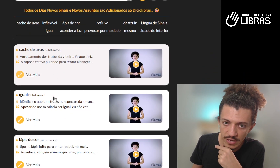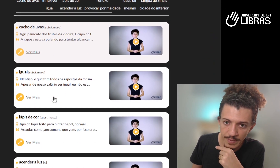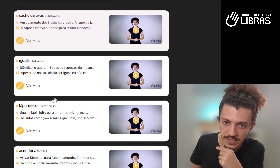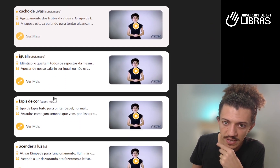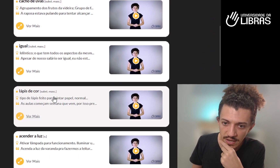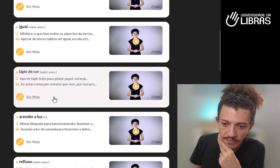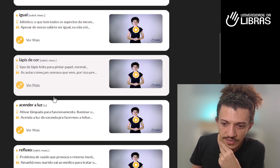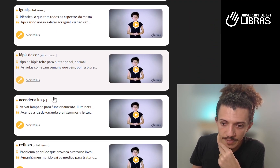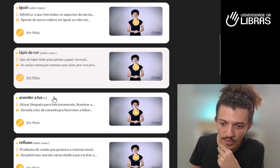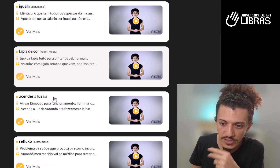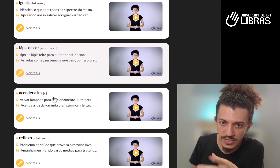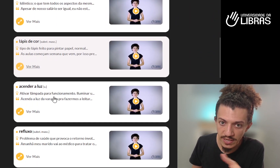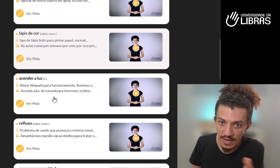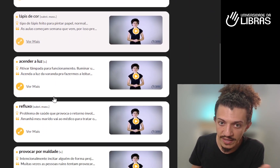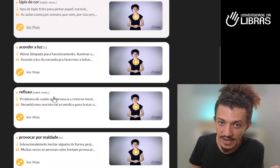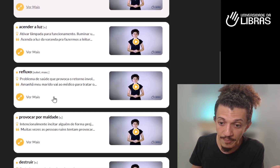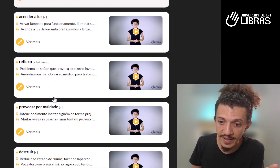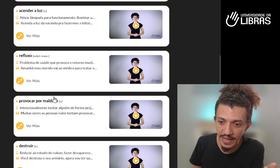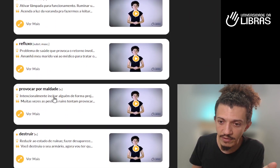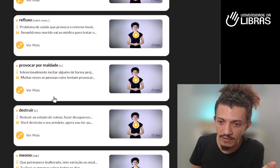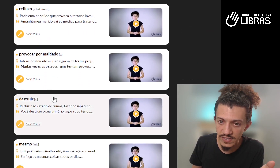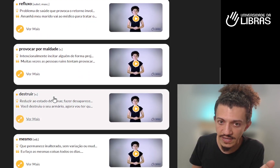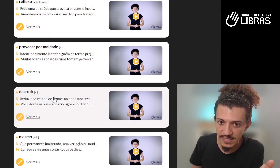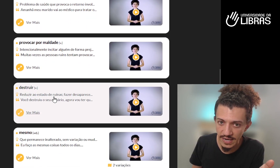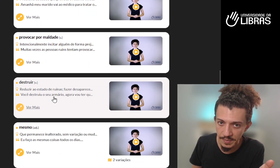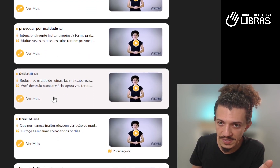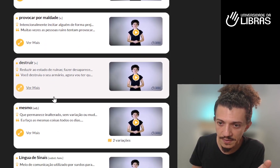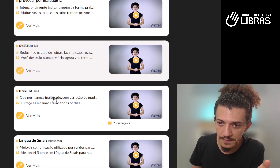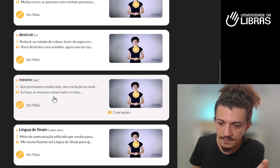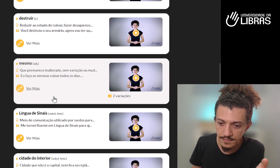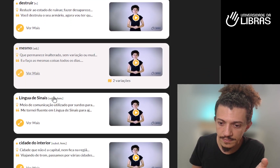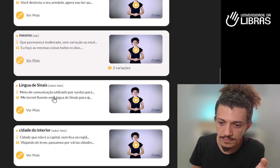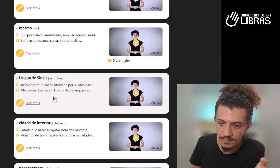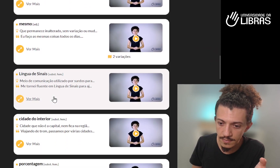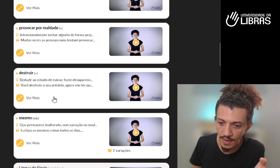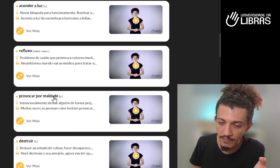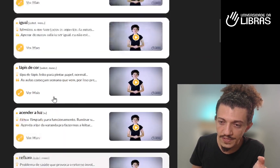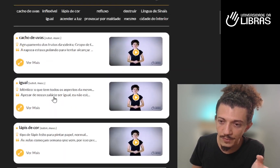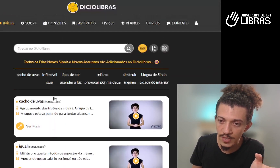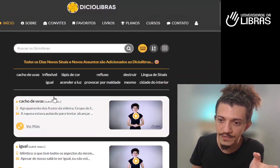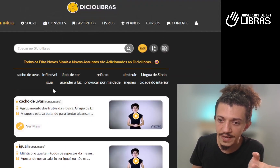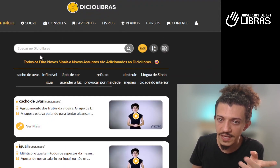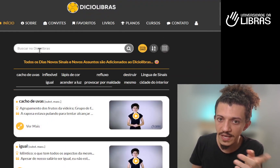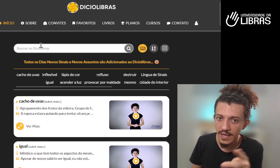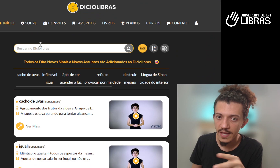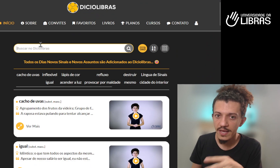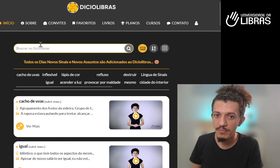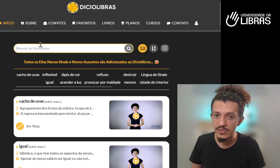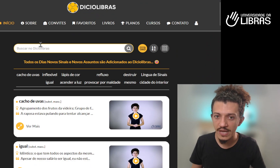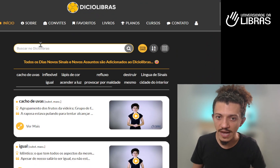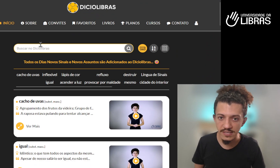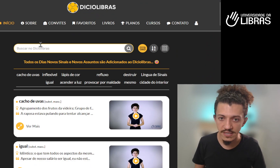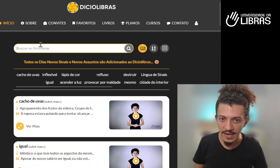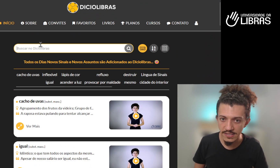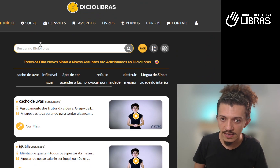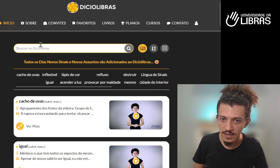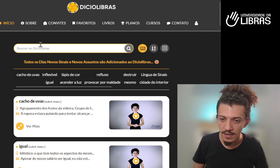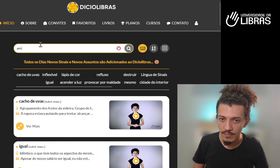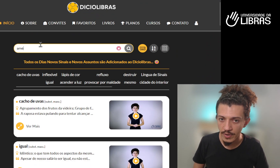Libras você pode ir aprendendo novos sinais da Libras você pode vir aqui e buscar sinais por